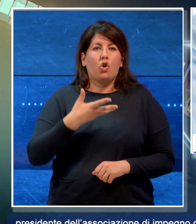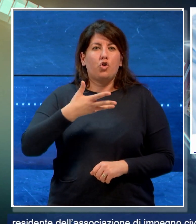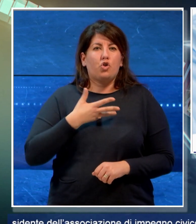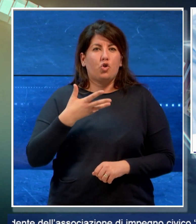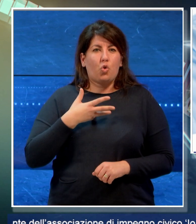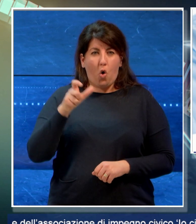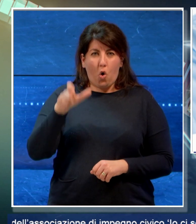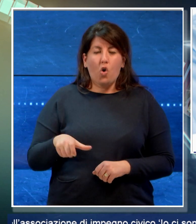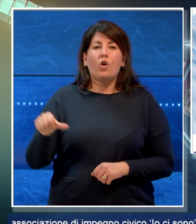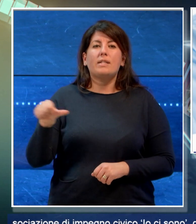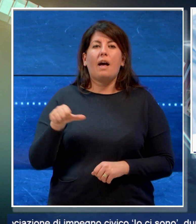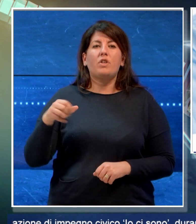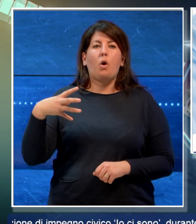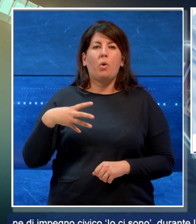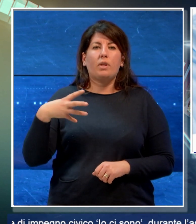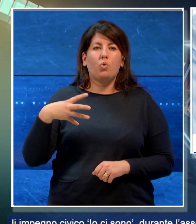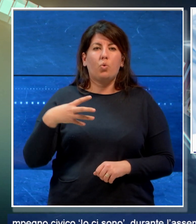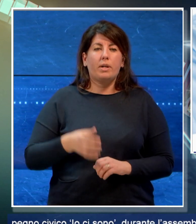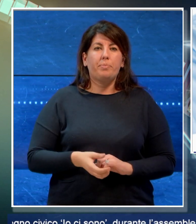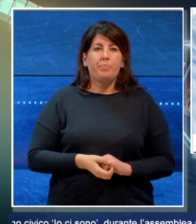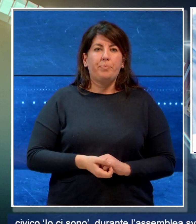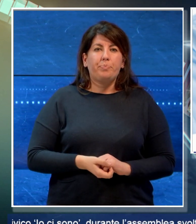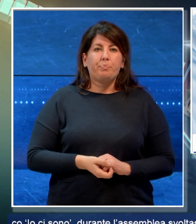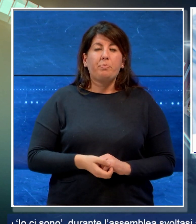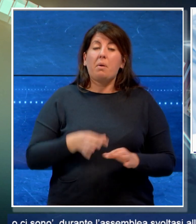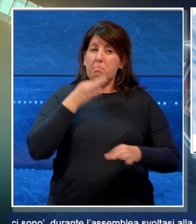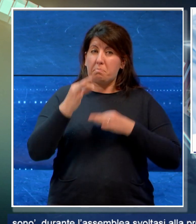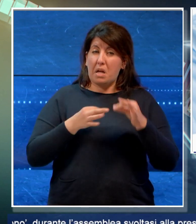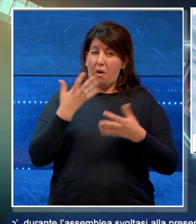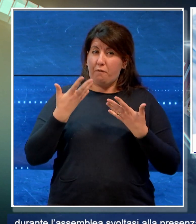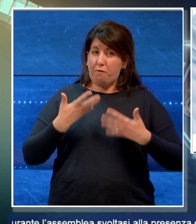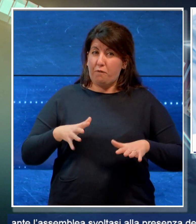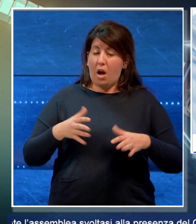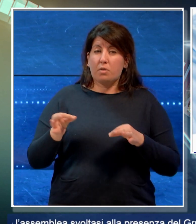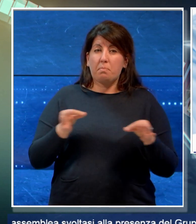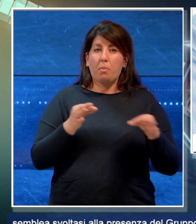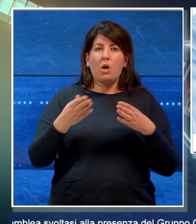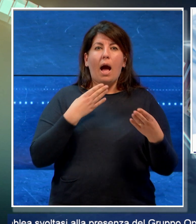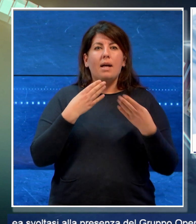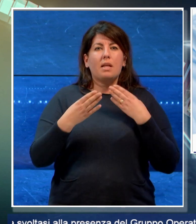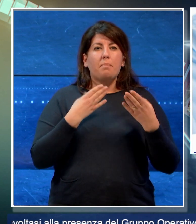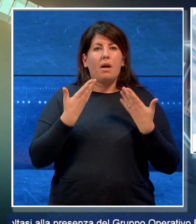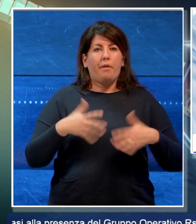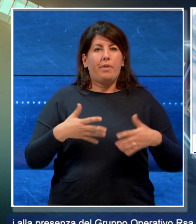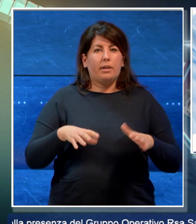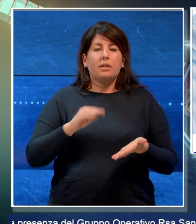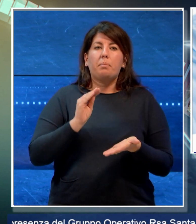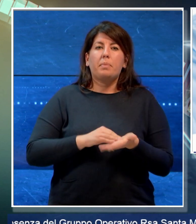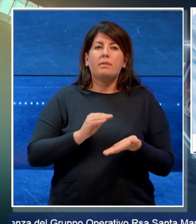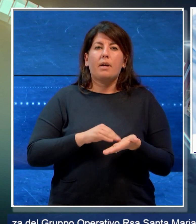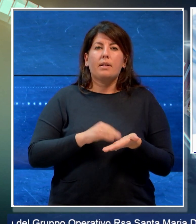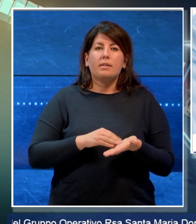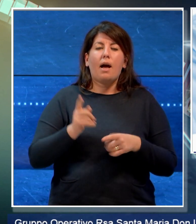Savino Montaruli. Durante l'assemblea svoltasi alla presenza del